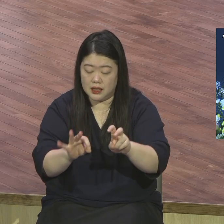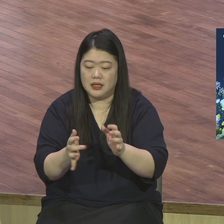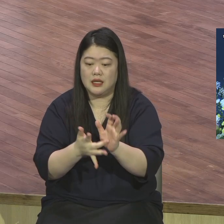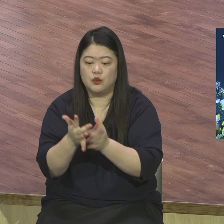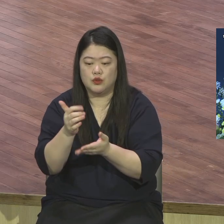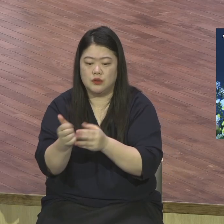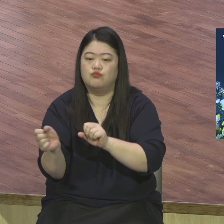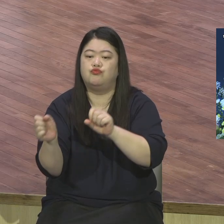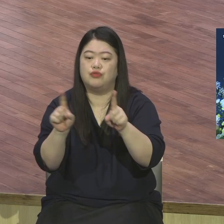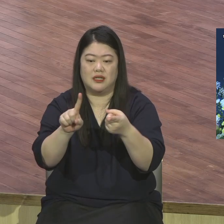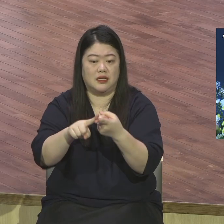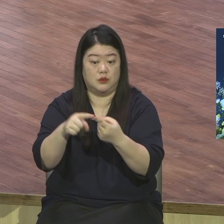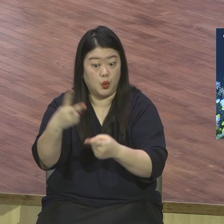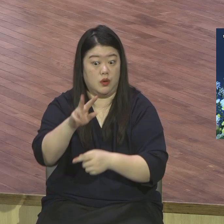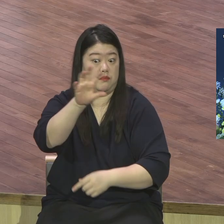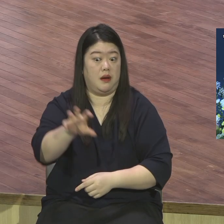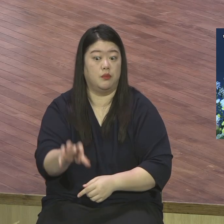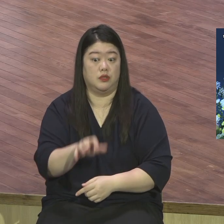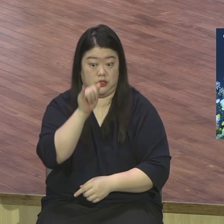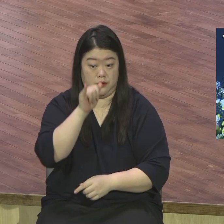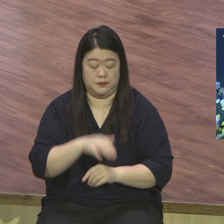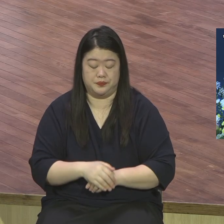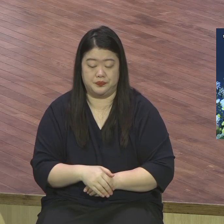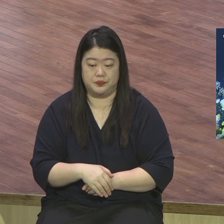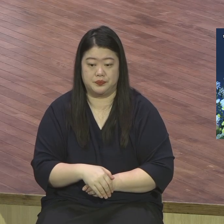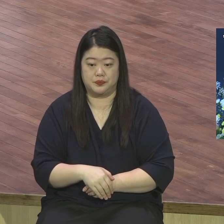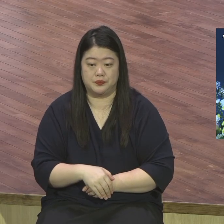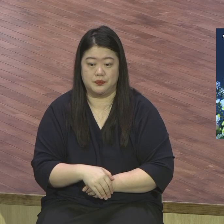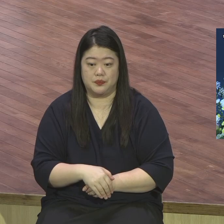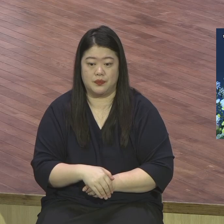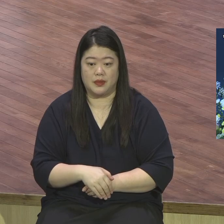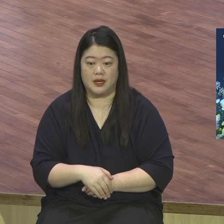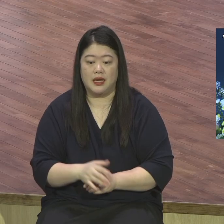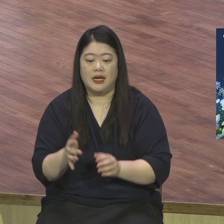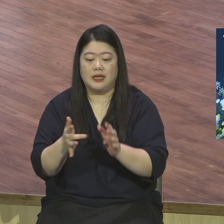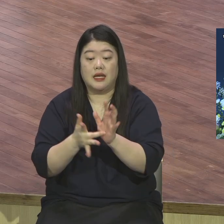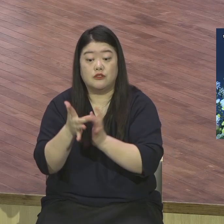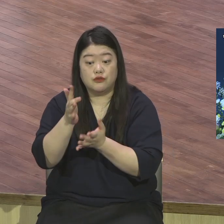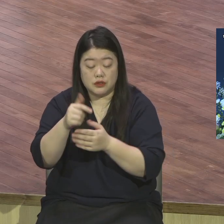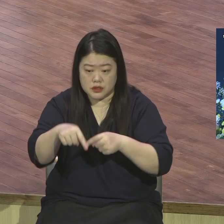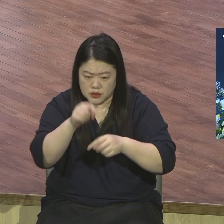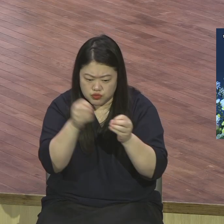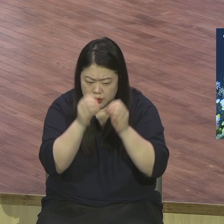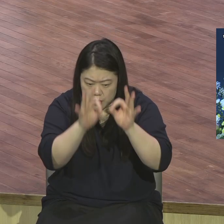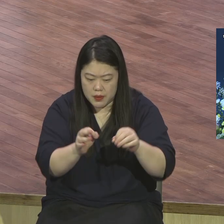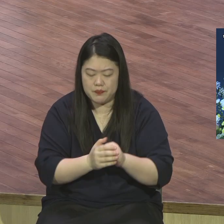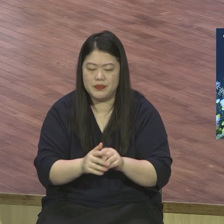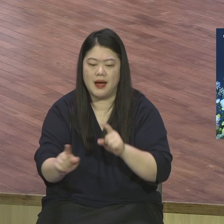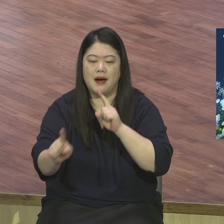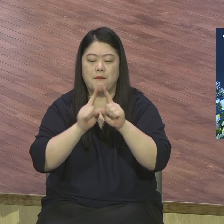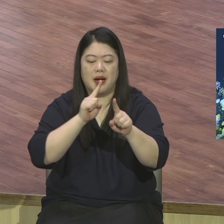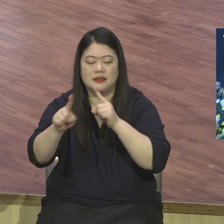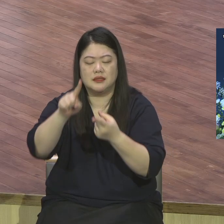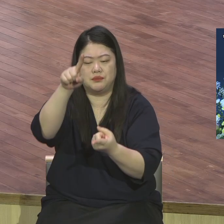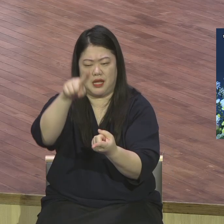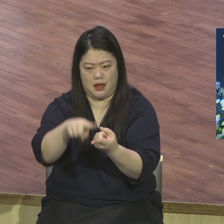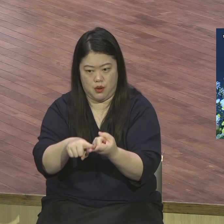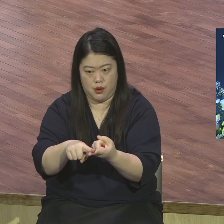마태복음 27장 32절 이후에 보면 말씀하신 대로 말씀하신 대로 십자가에